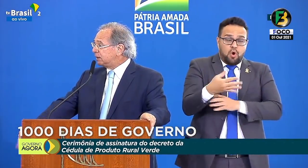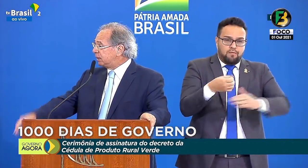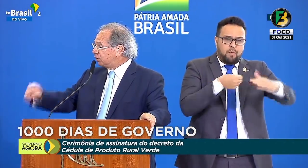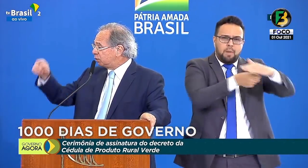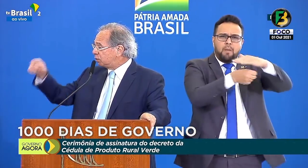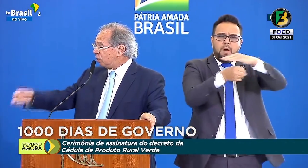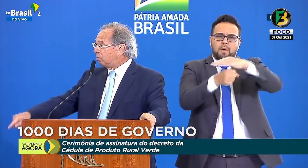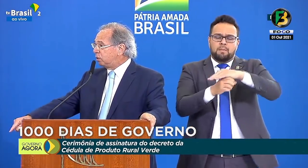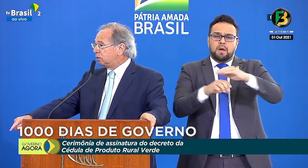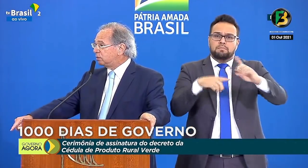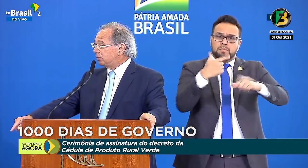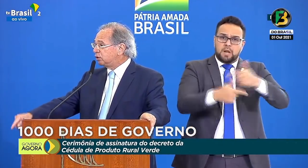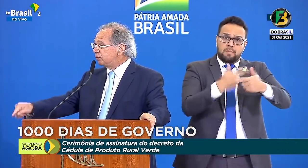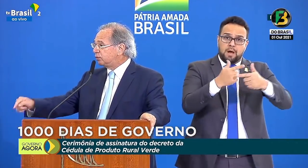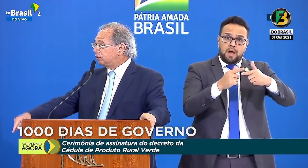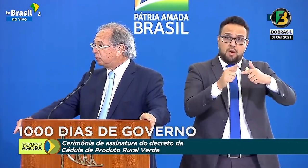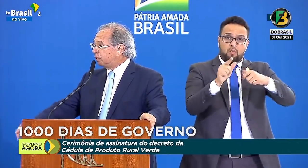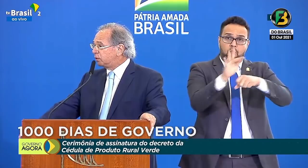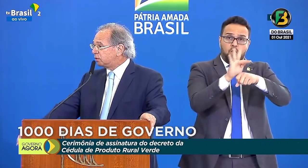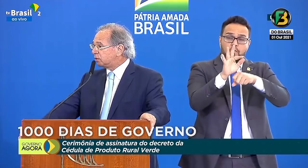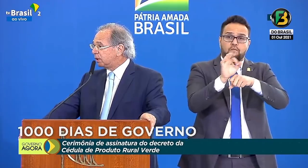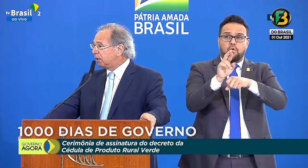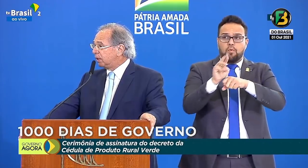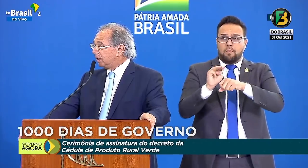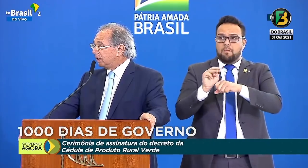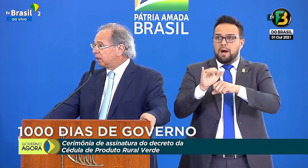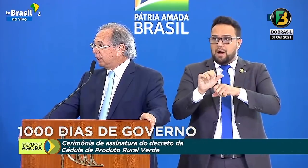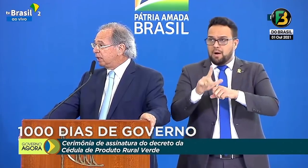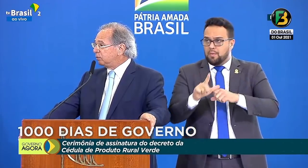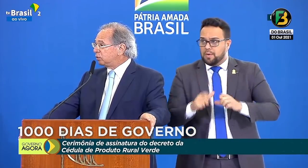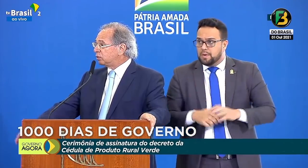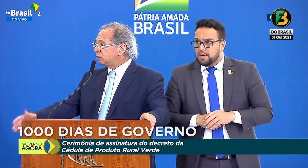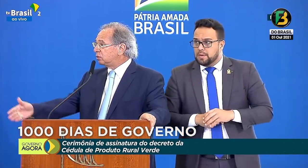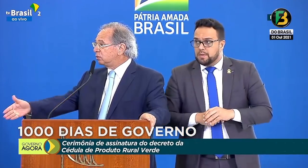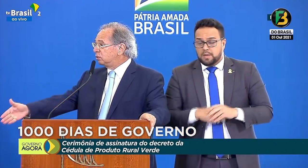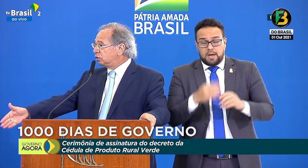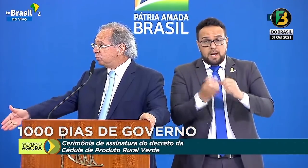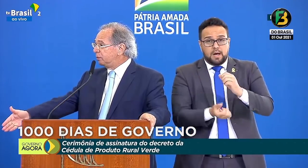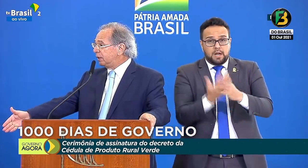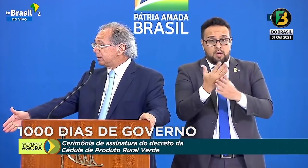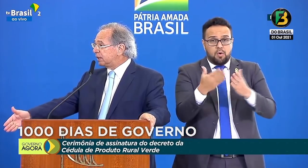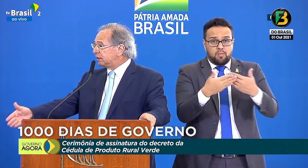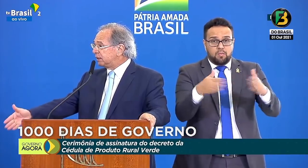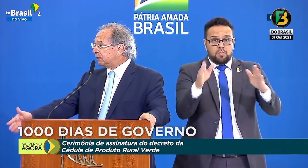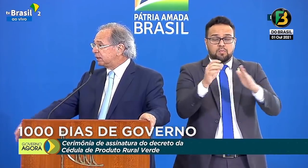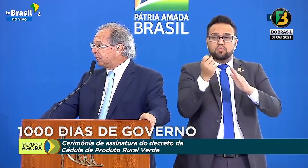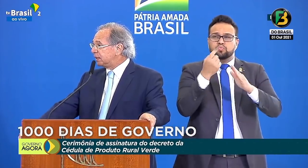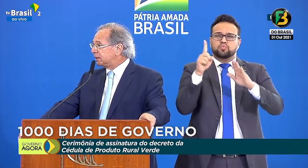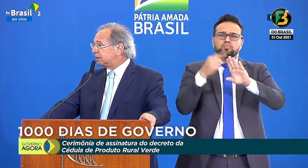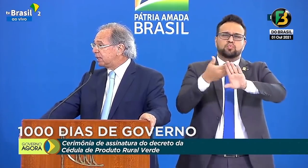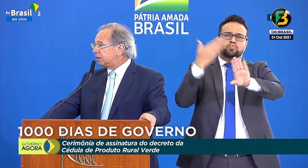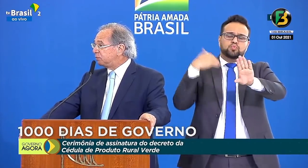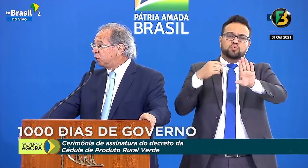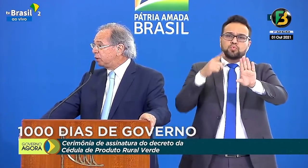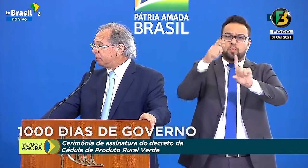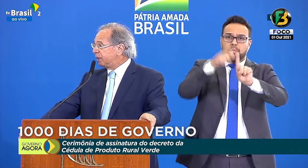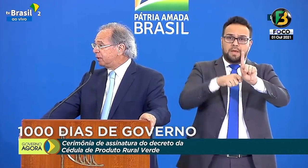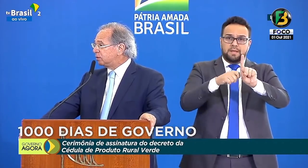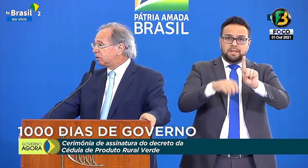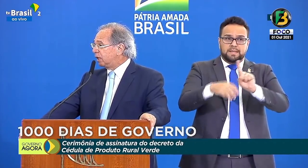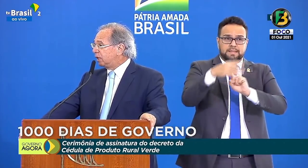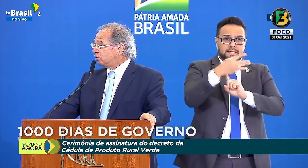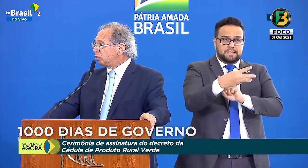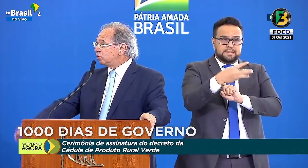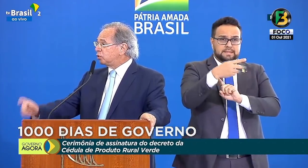formais desde o tombo, desde o fundo do poço, criamos no último mês 376 mil